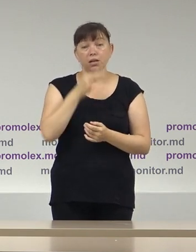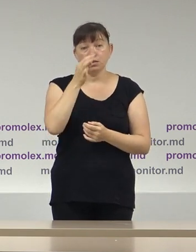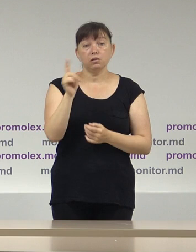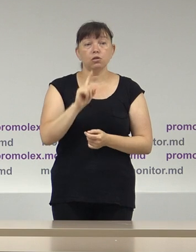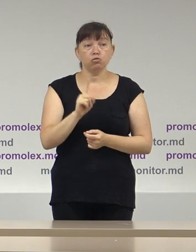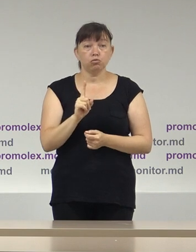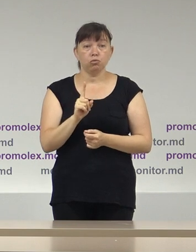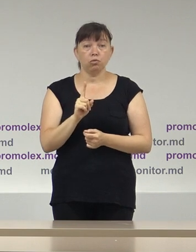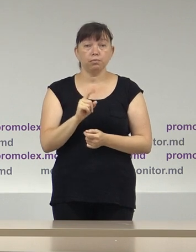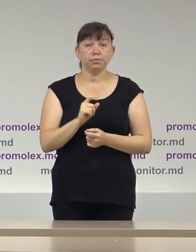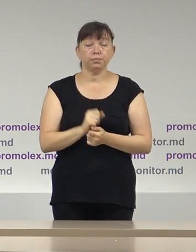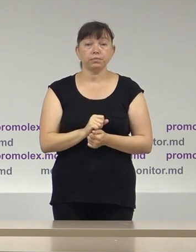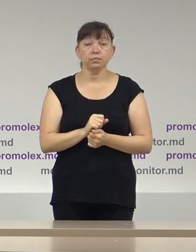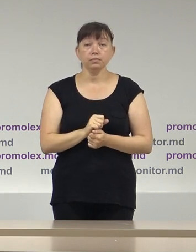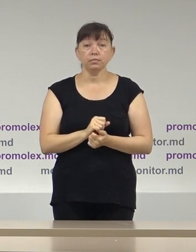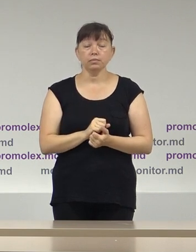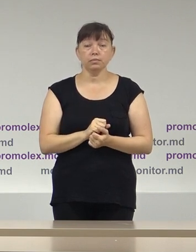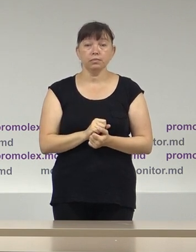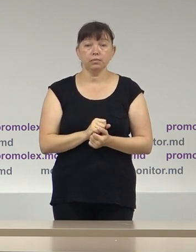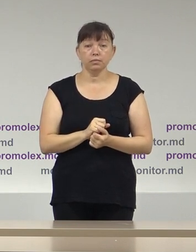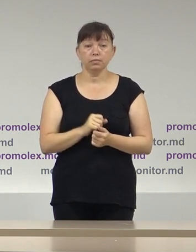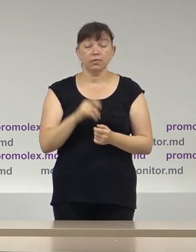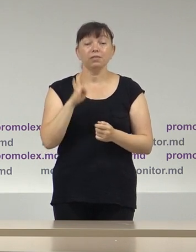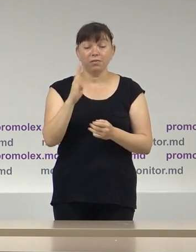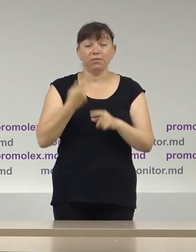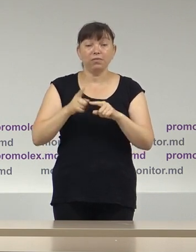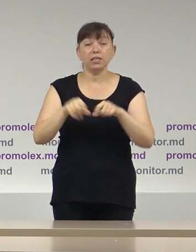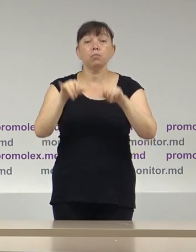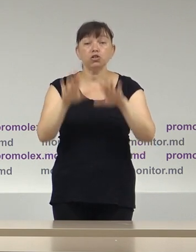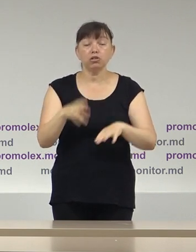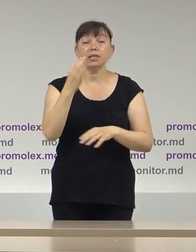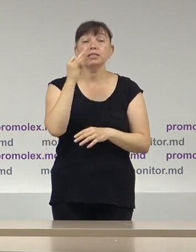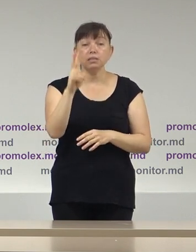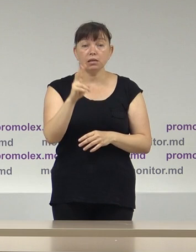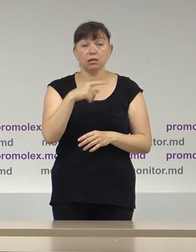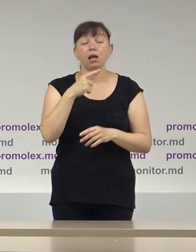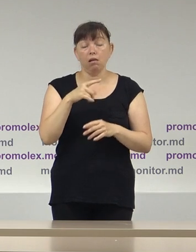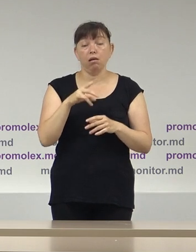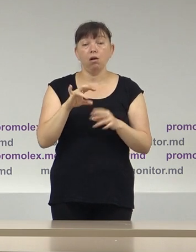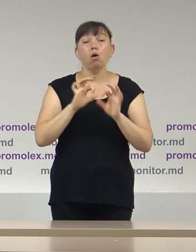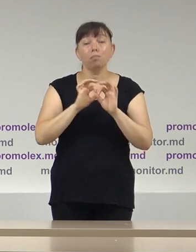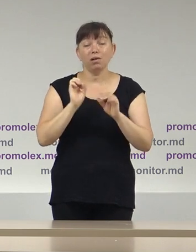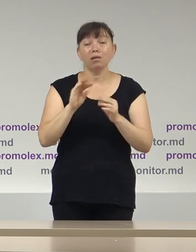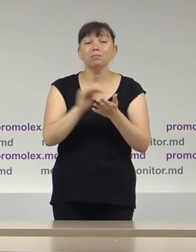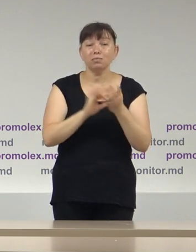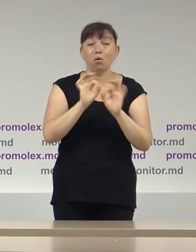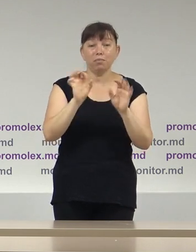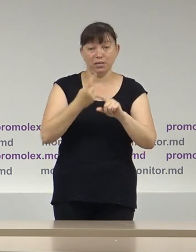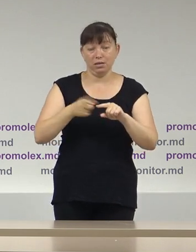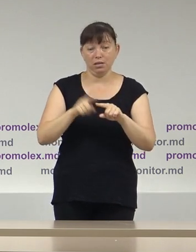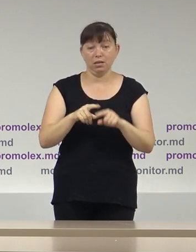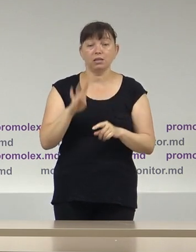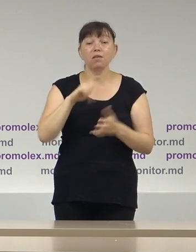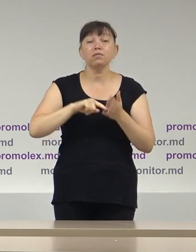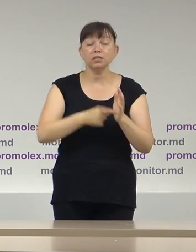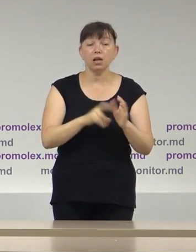sens în decizie respectivă, CEC a atras atenția și la acest aspect. În scopul asigurării